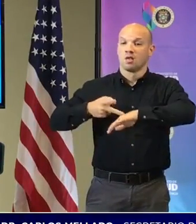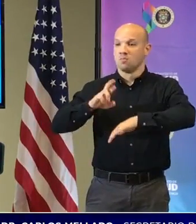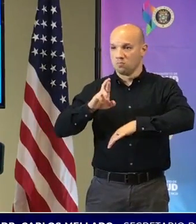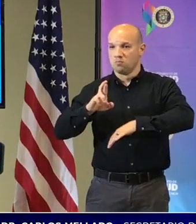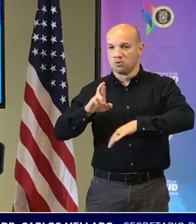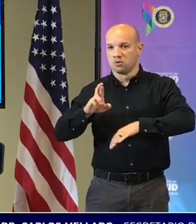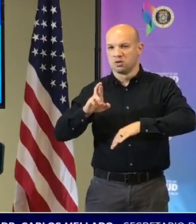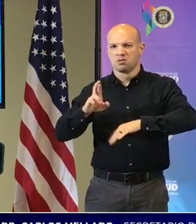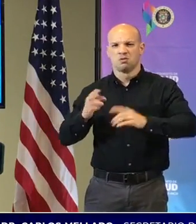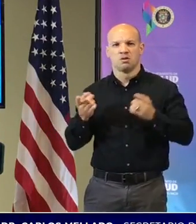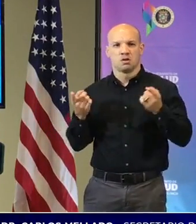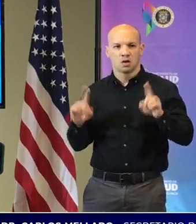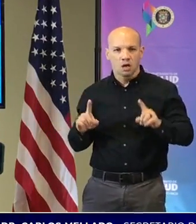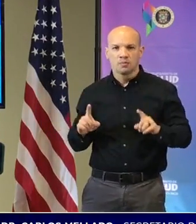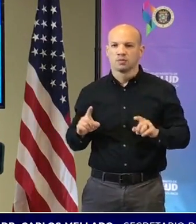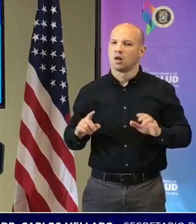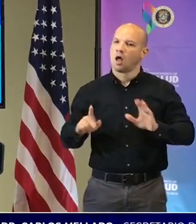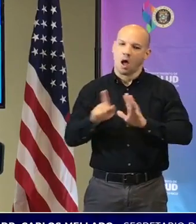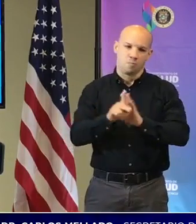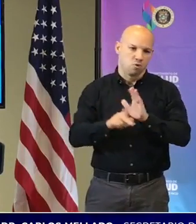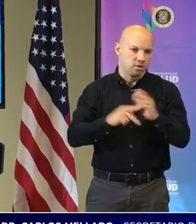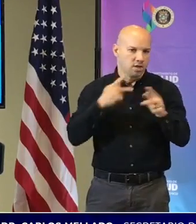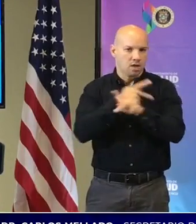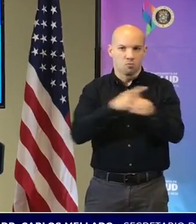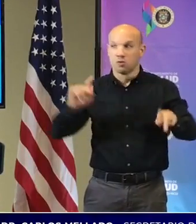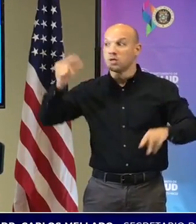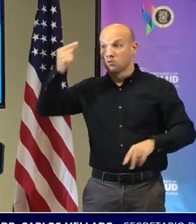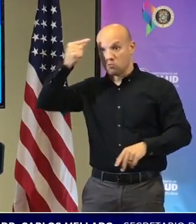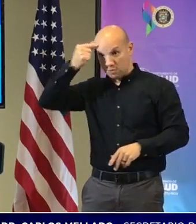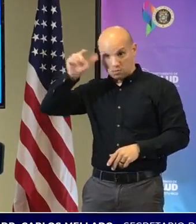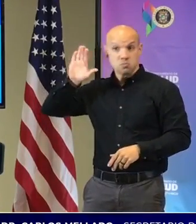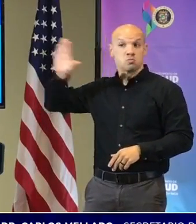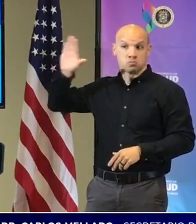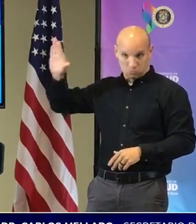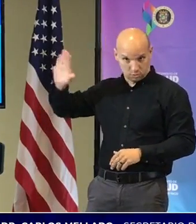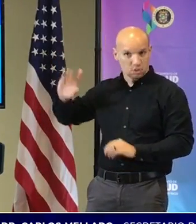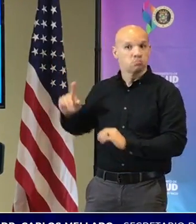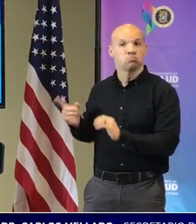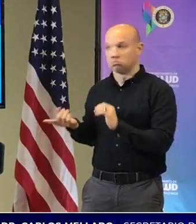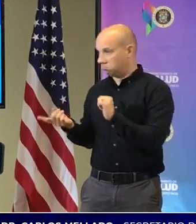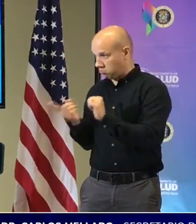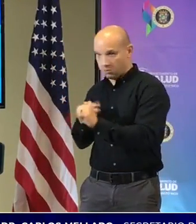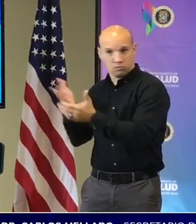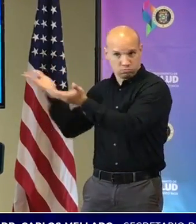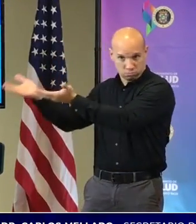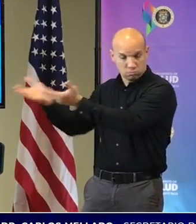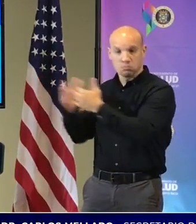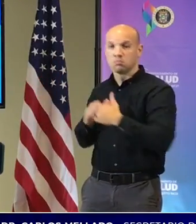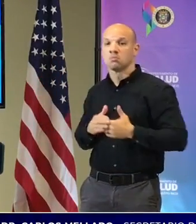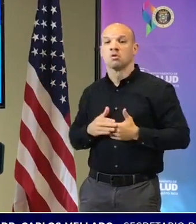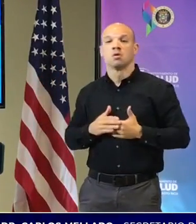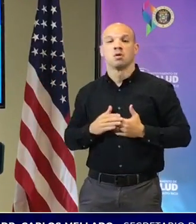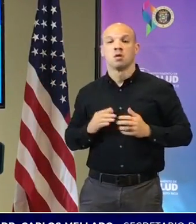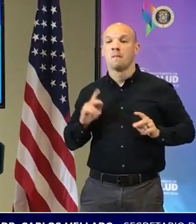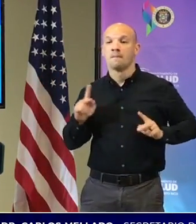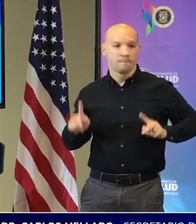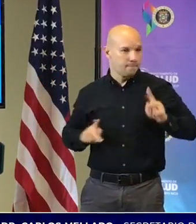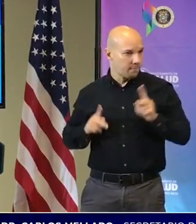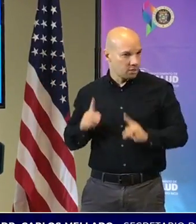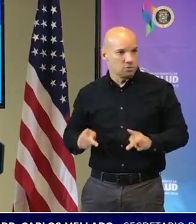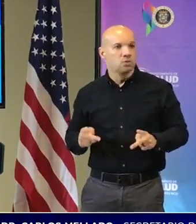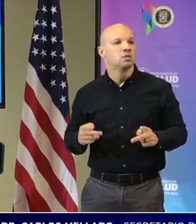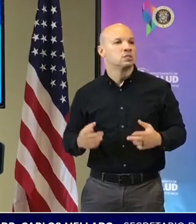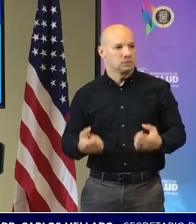esfuerzo por la política pública del gobierno primero que todo por el esfuerzo de todas las personas más que han